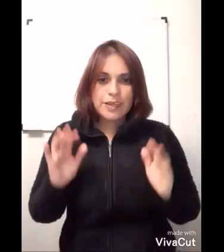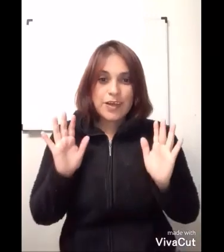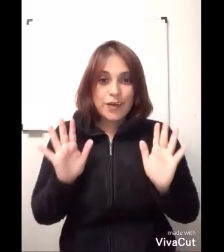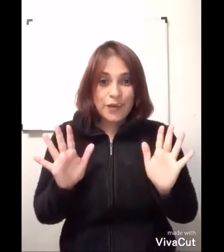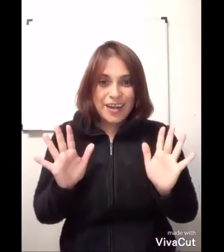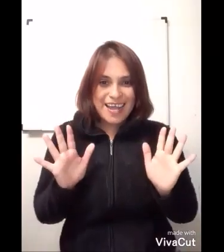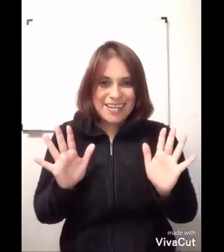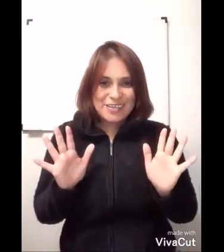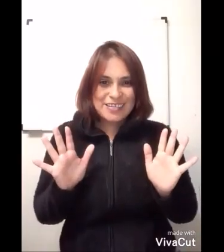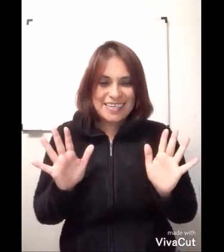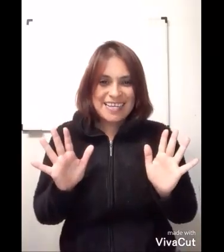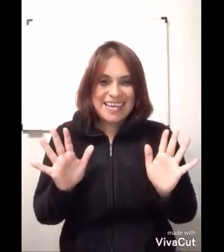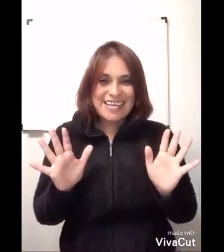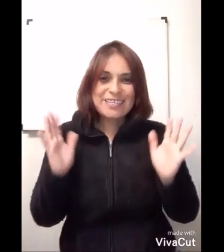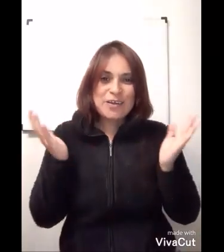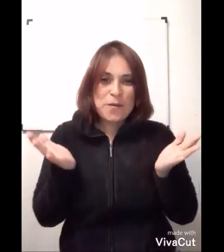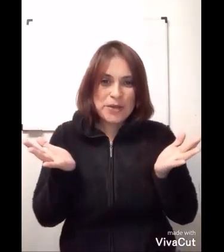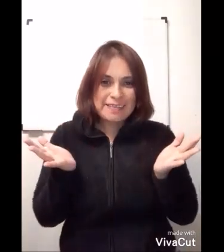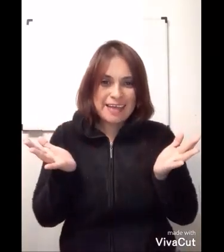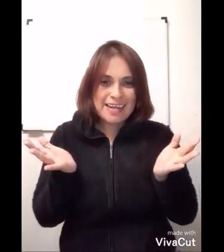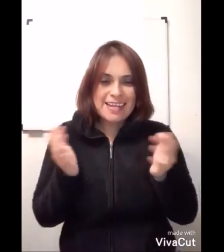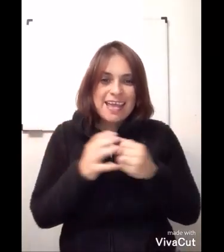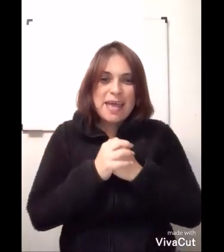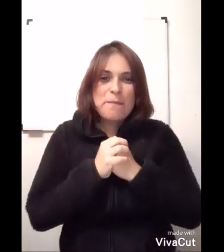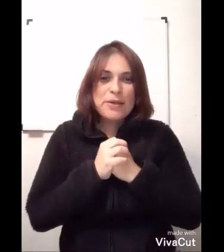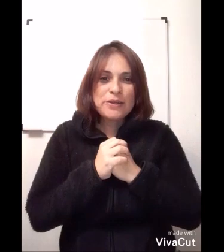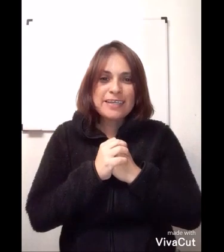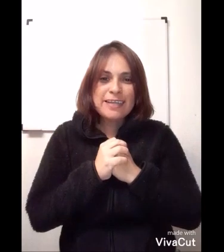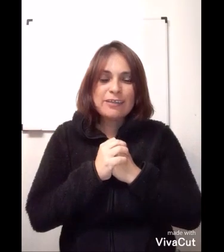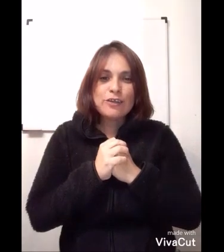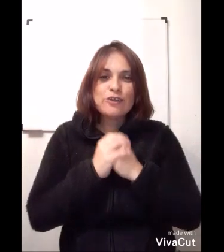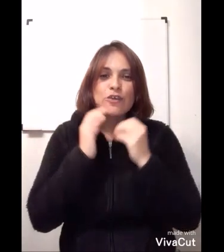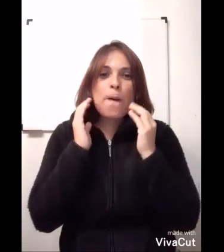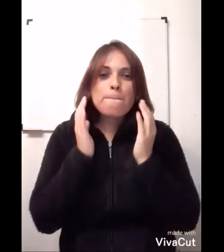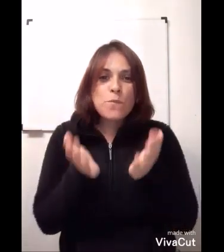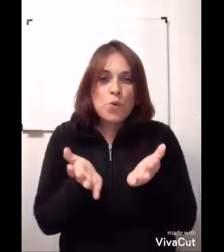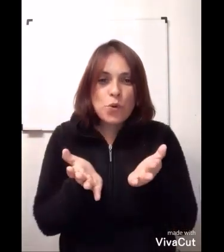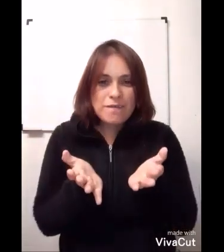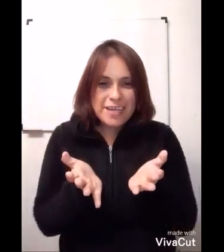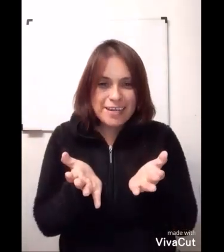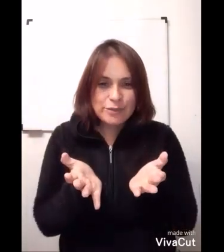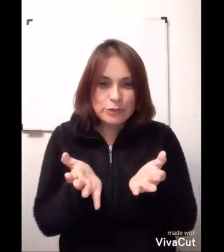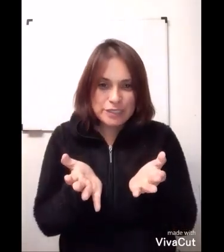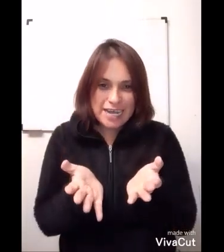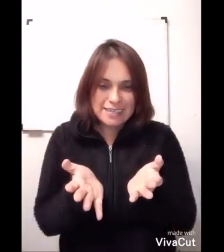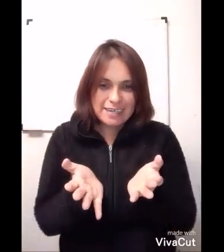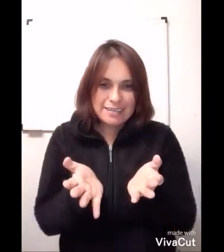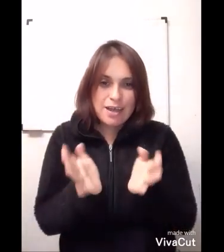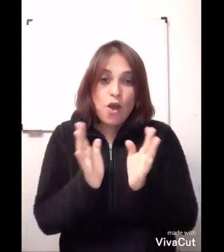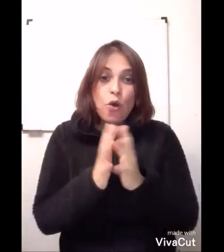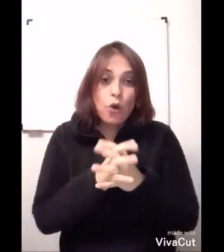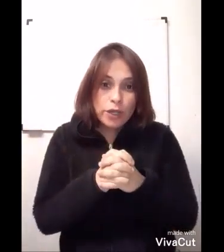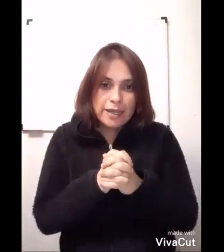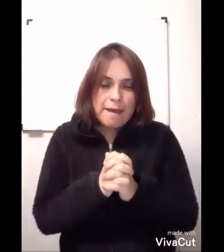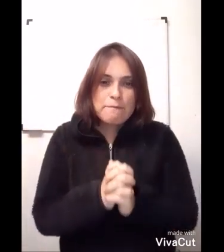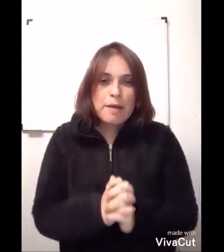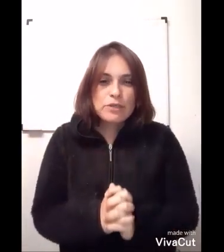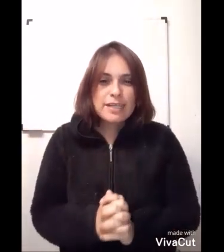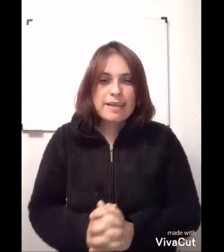Hola niños y niñas, ¿cómo están? Espero que estén todos muy bien en sus casas. Hoy vamos a